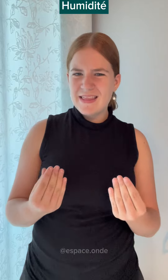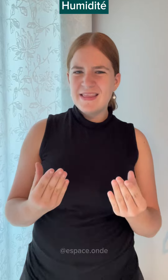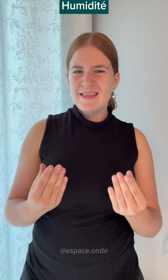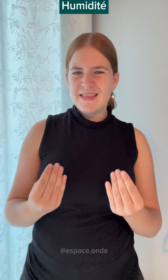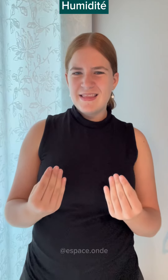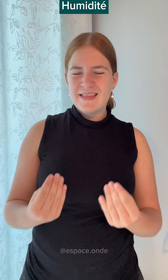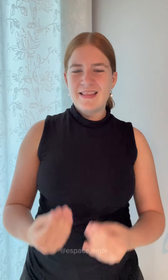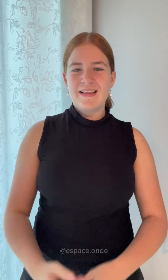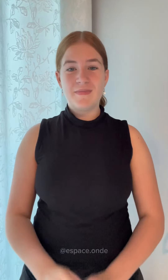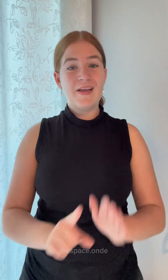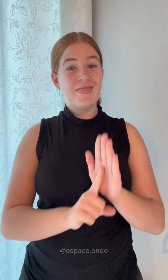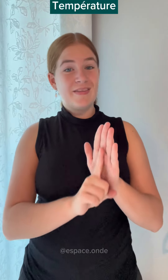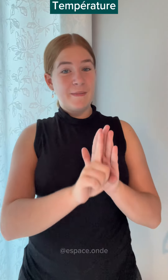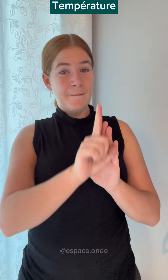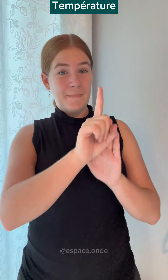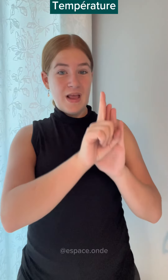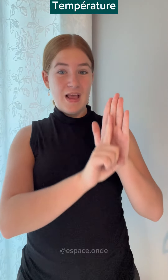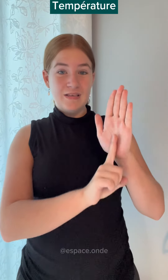température